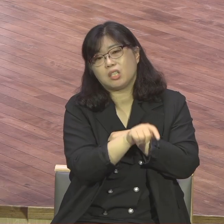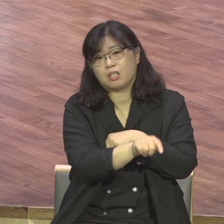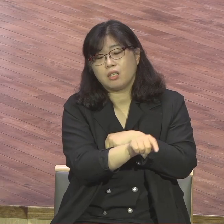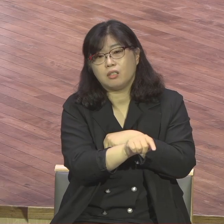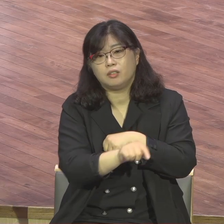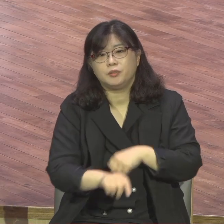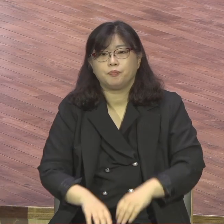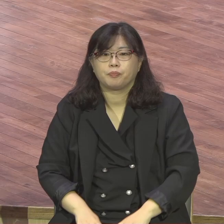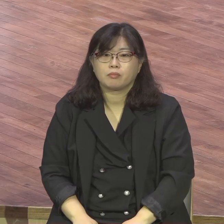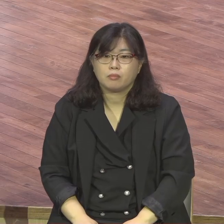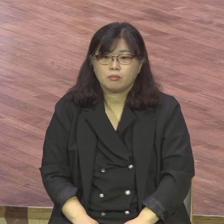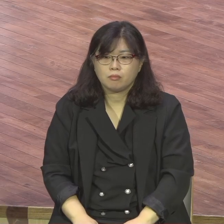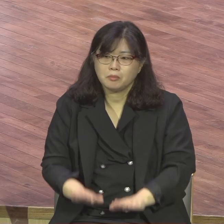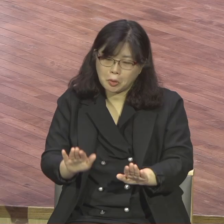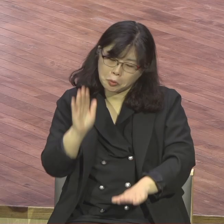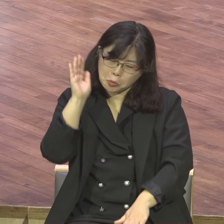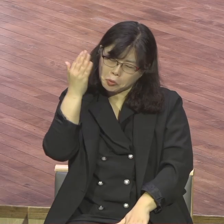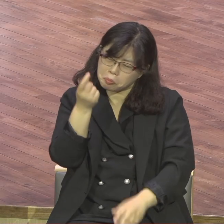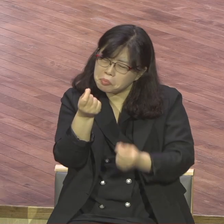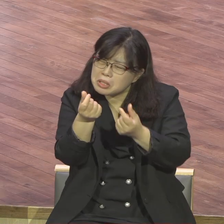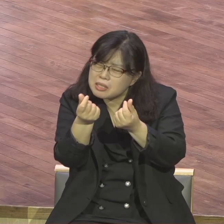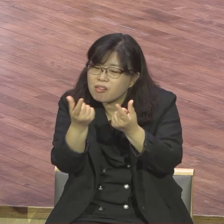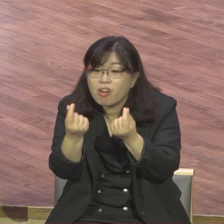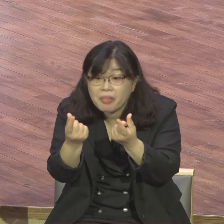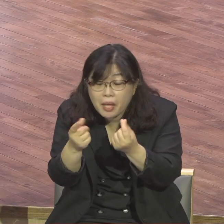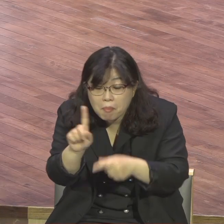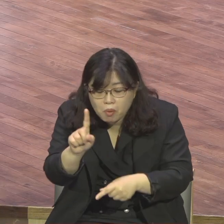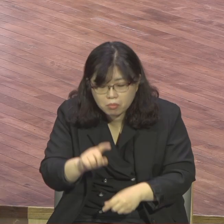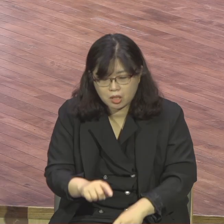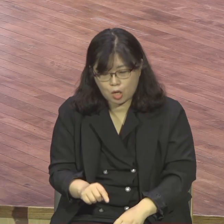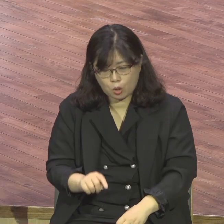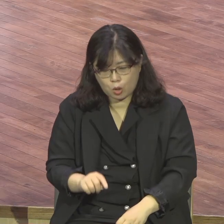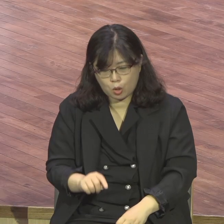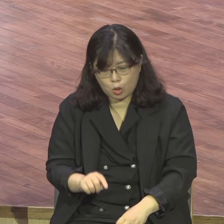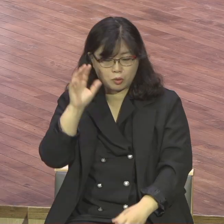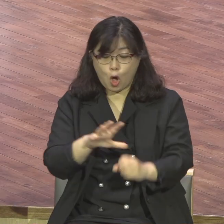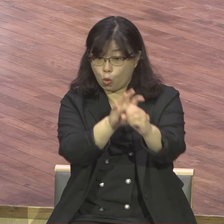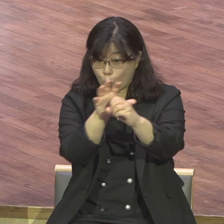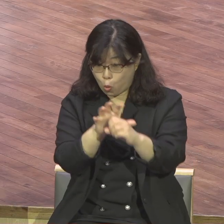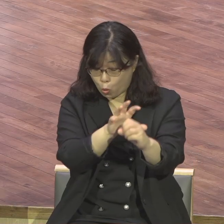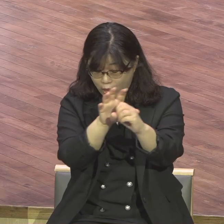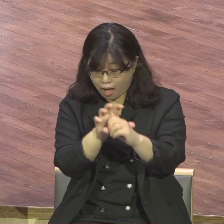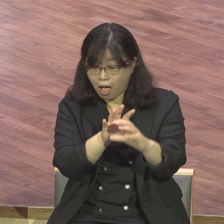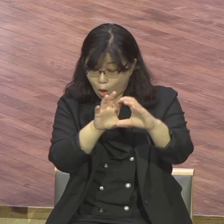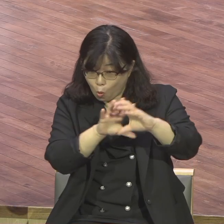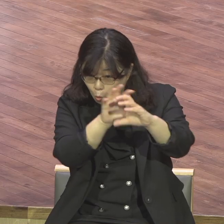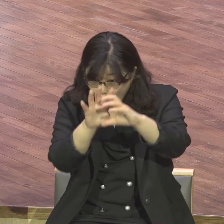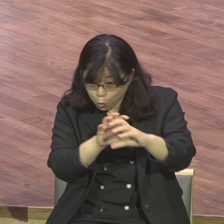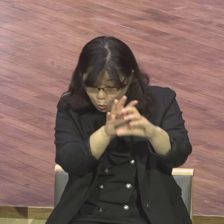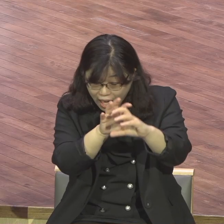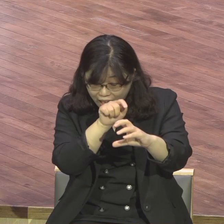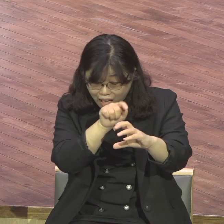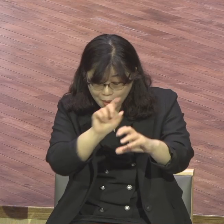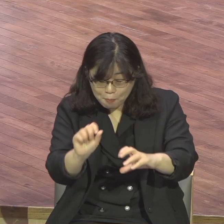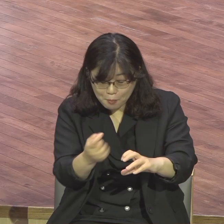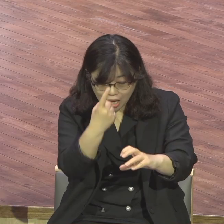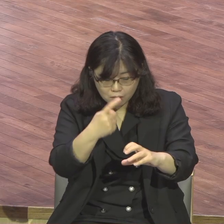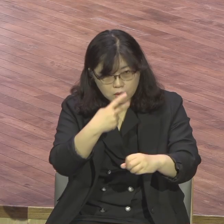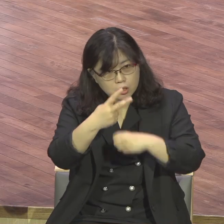코로나19 팬데믹을 거치면서 인터넷 통해서 예배를 그렇게 드린 부분이 2년, 3년 동안 익숙해 버렸어요